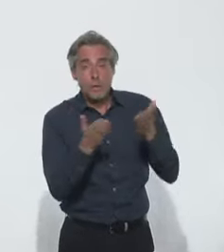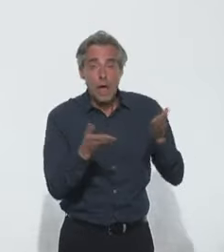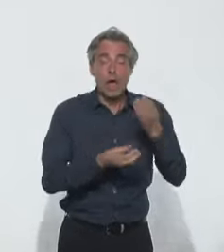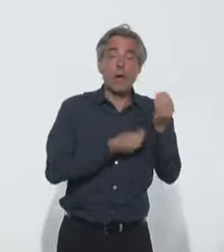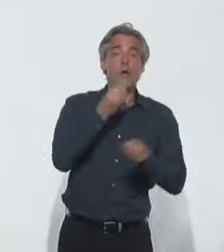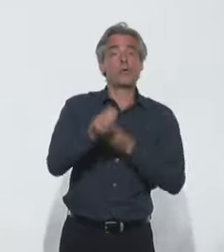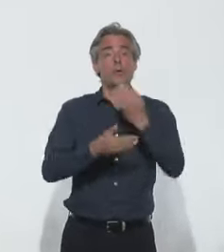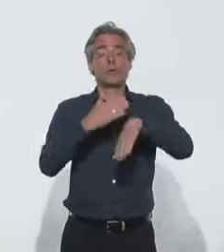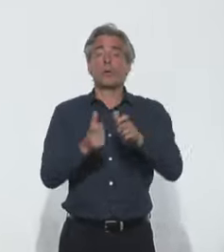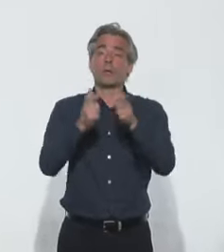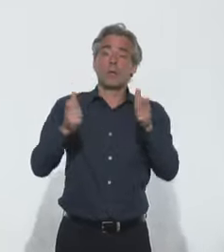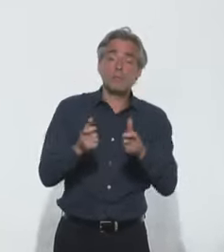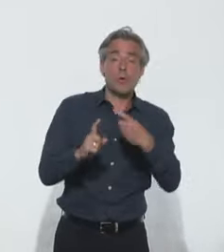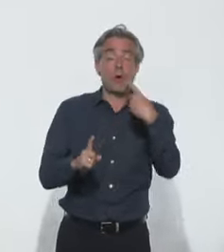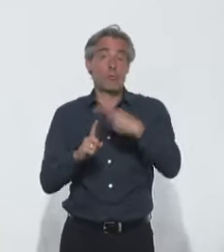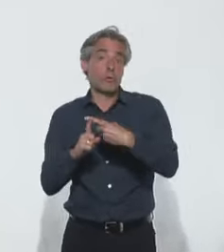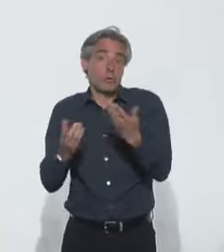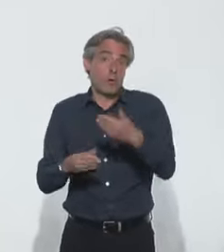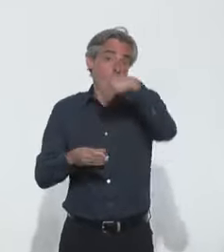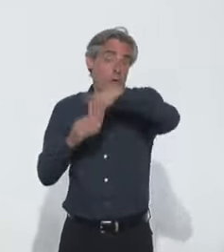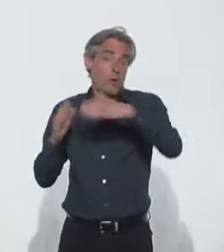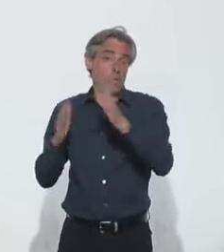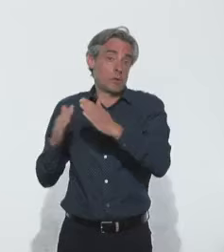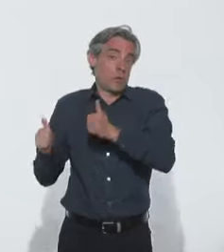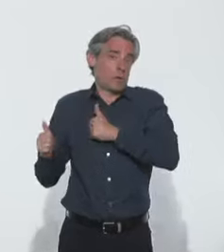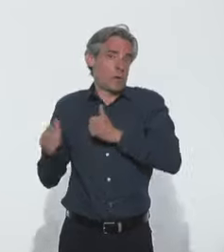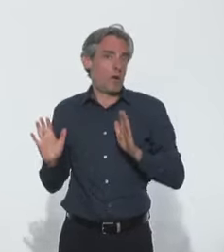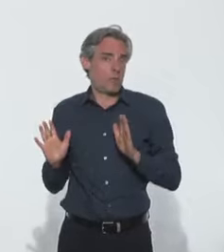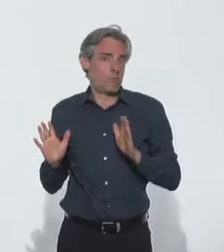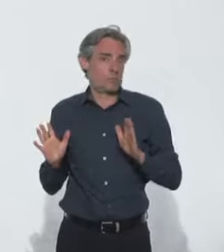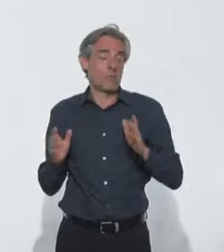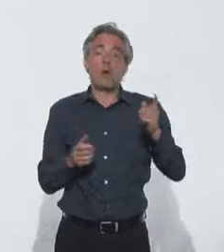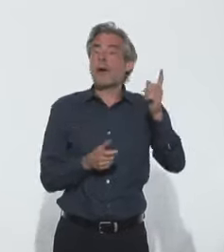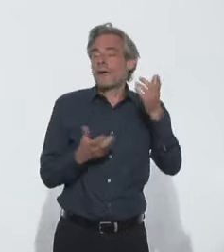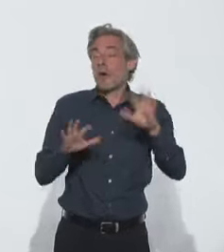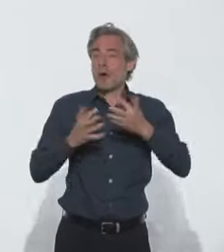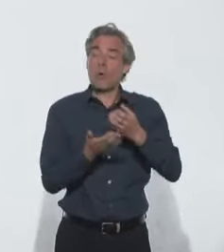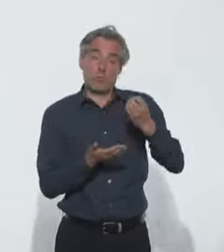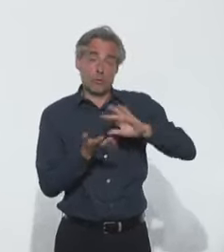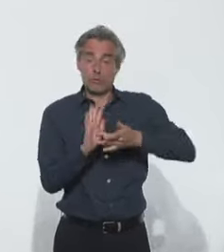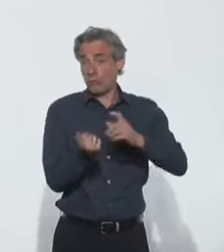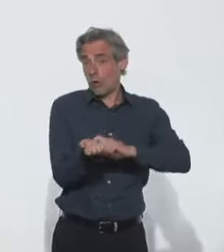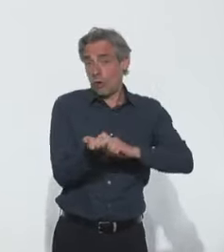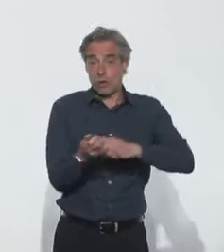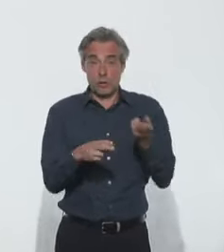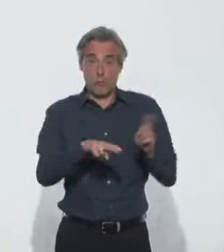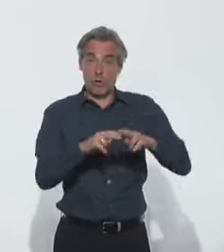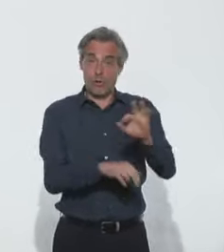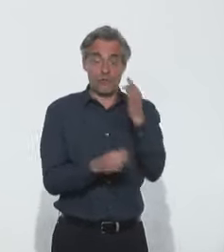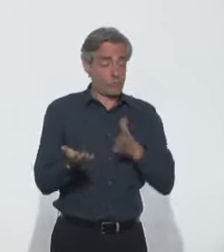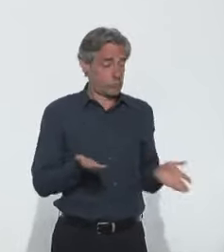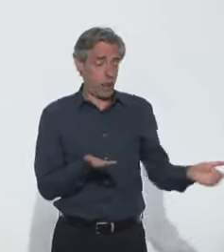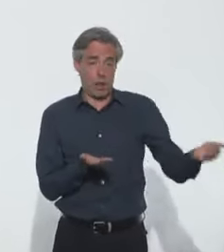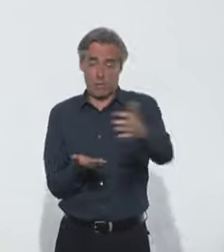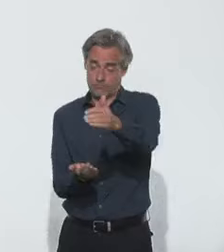la mortalité en institution, mais aussi la mortalité à domicile. On parle bien de toutes les causes de mortalité sur le territoire